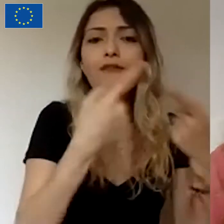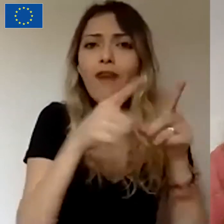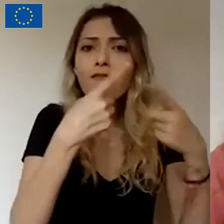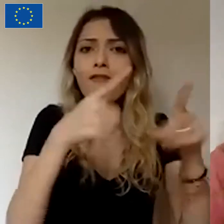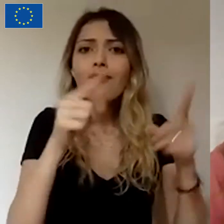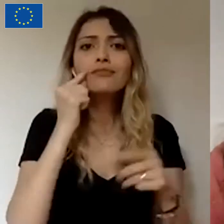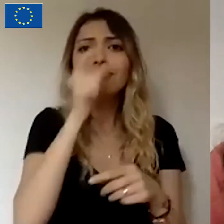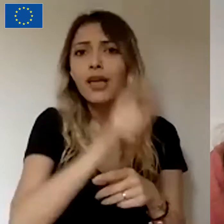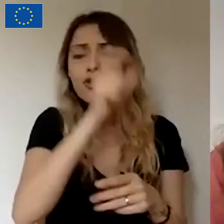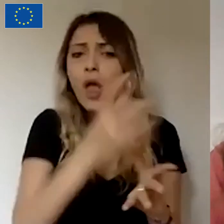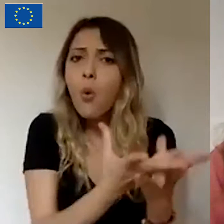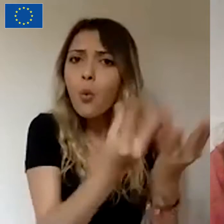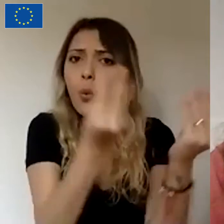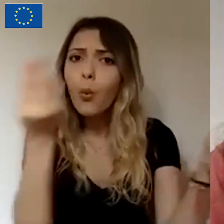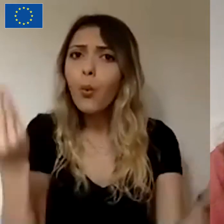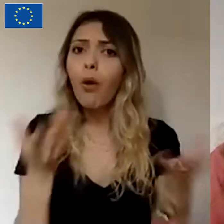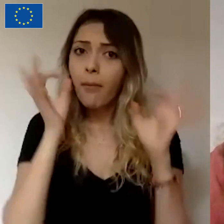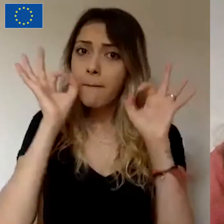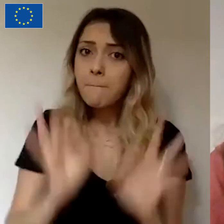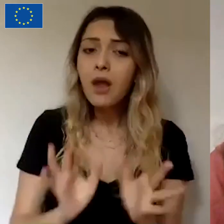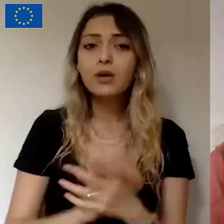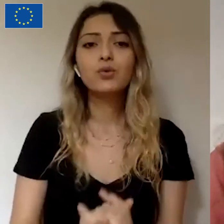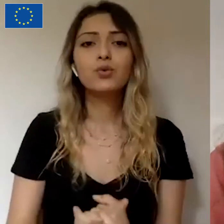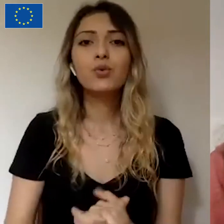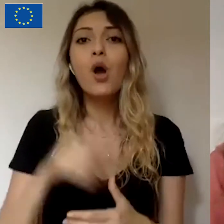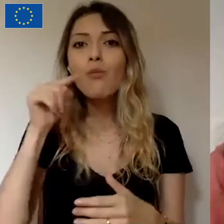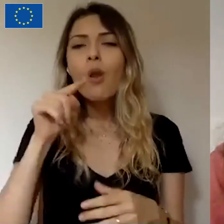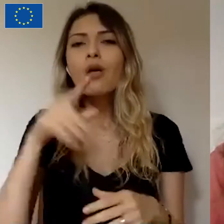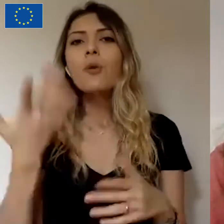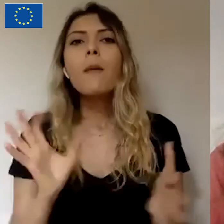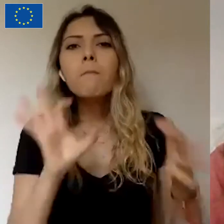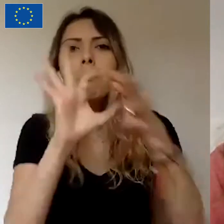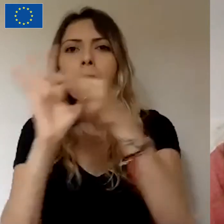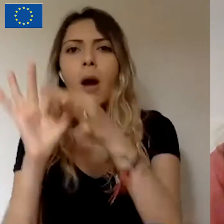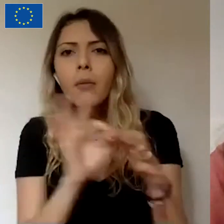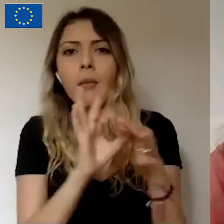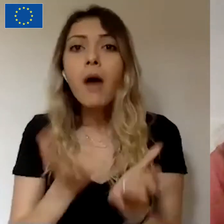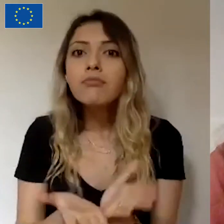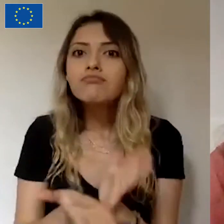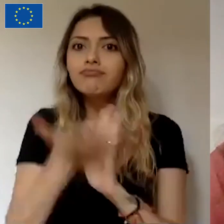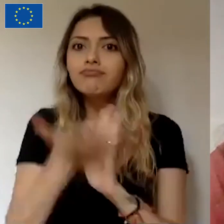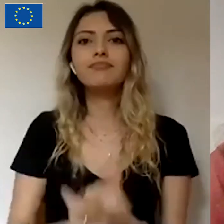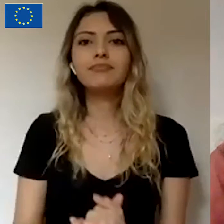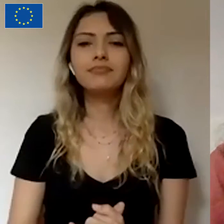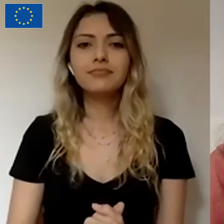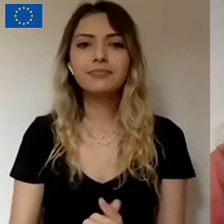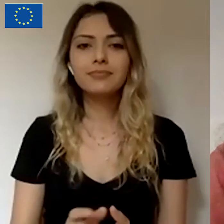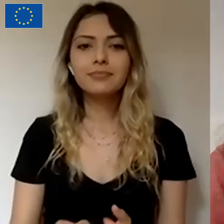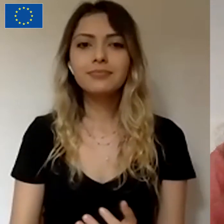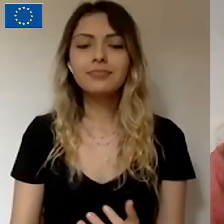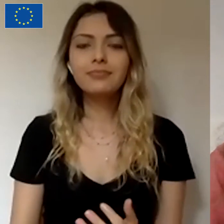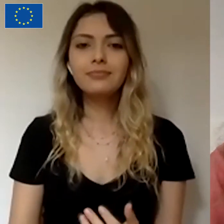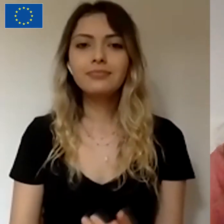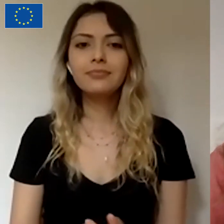destekçileriniz de bunu konuşuyor. Ve böylece bir network etkisiyle kitle arası bir geçiş yaptığını görüyoruz projenizin.